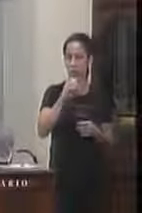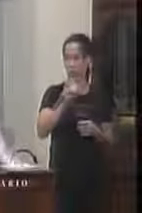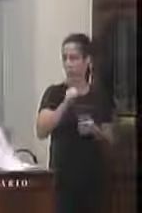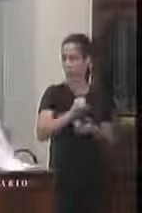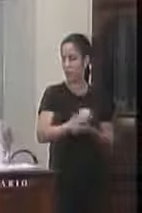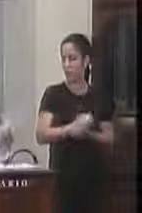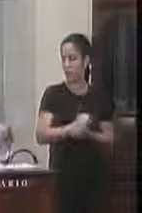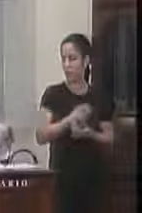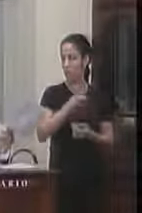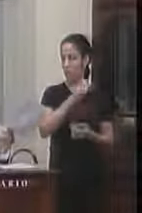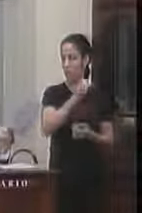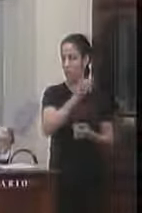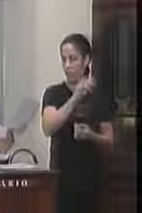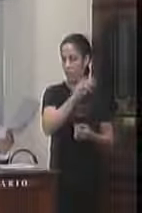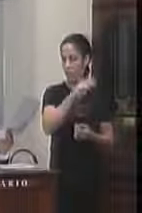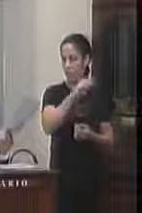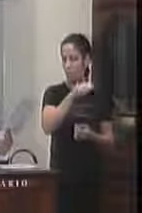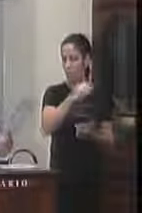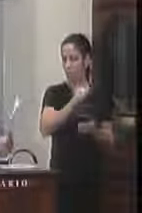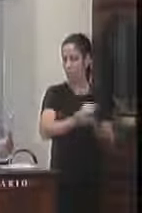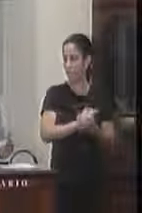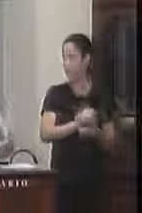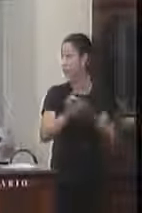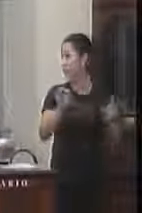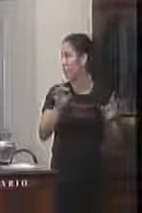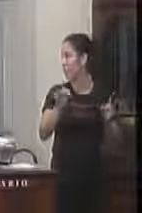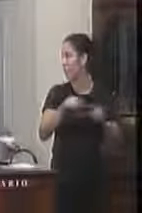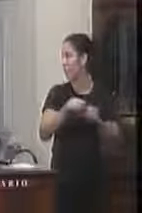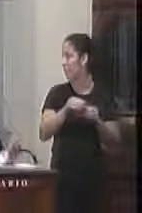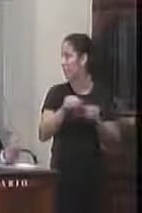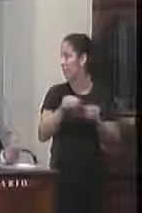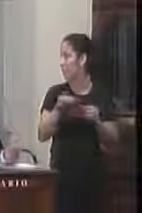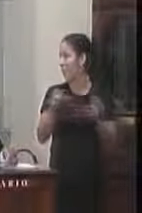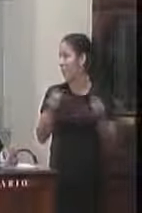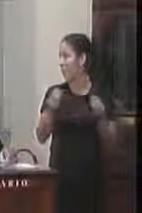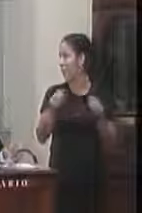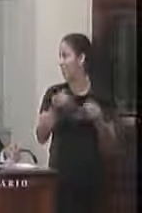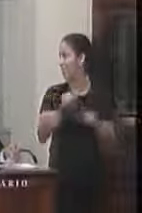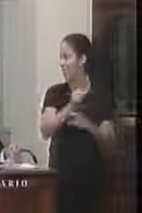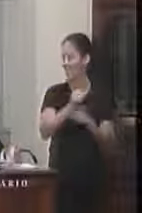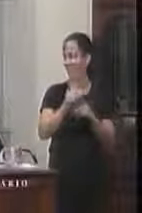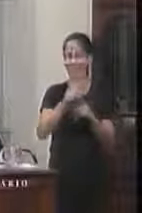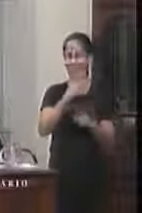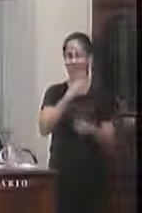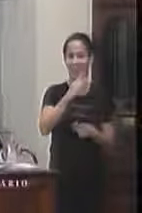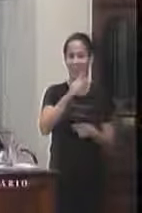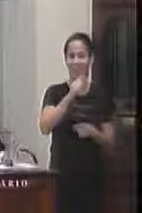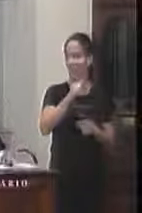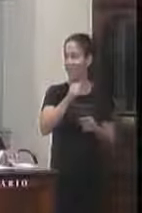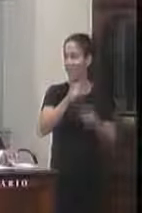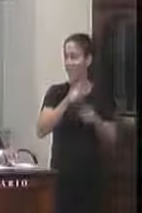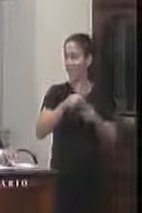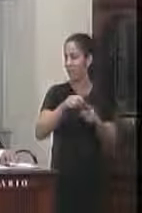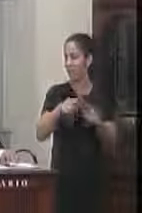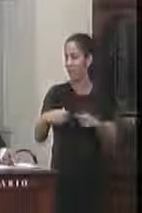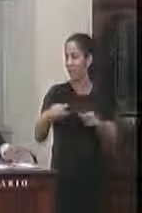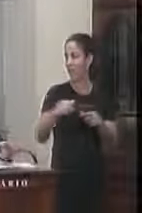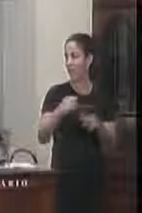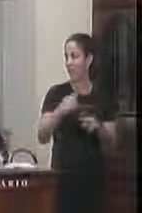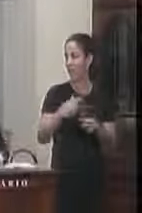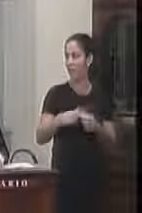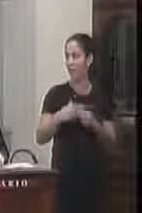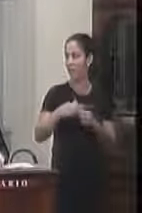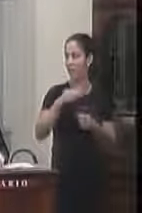referência especializada assistente social CREAS localizado no bairro Jardim